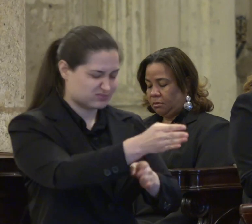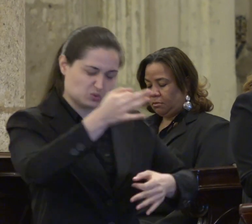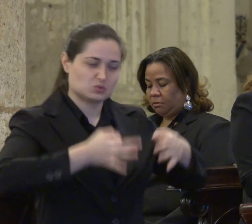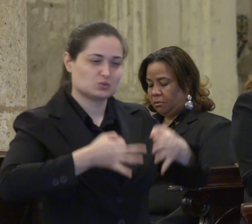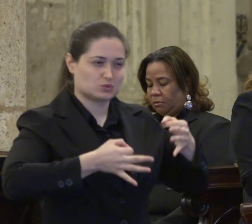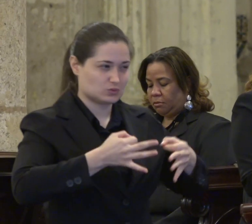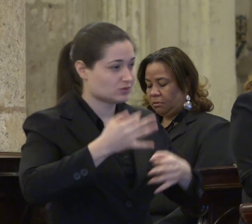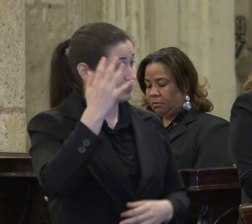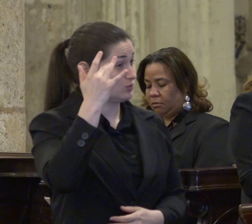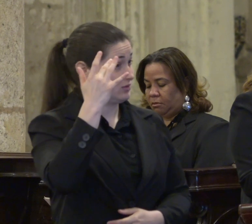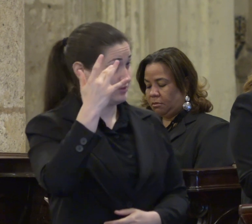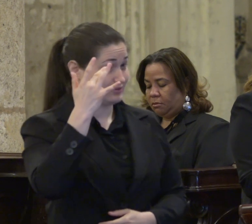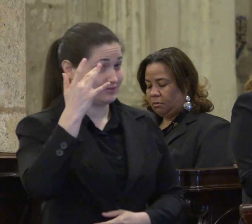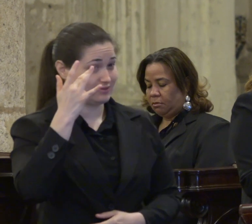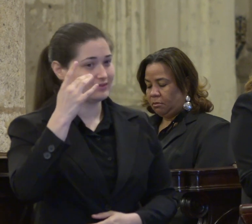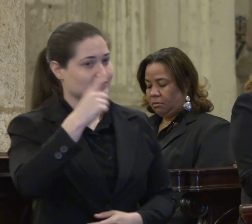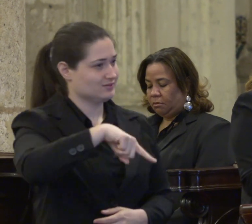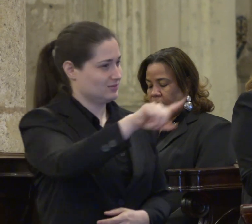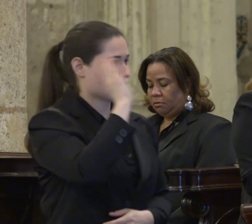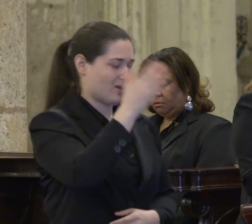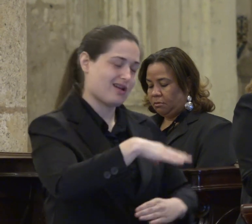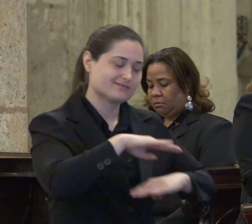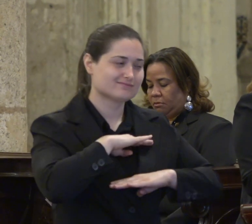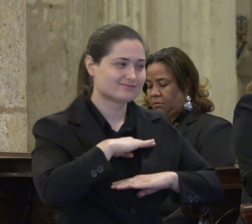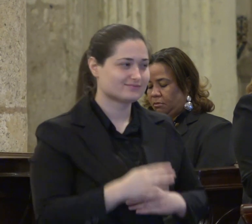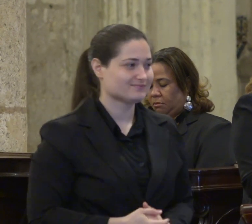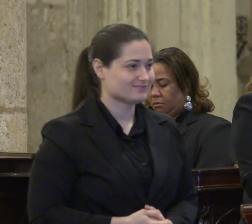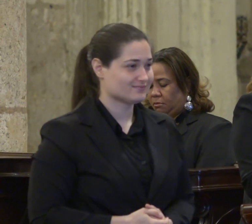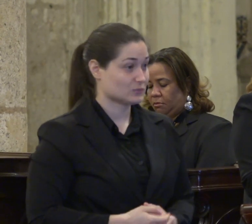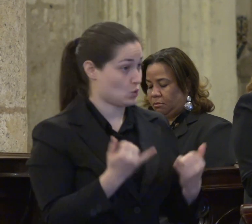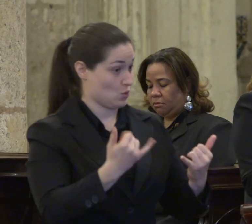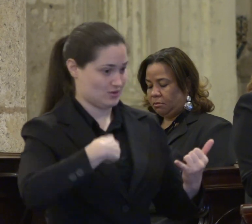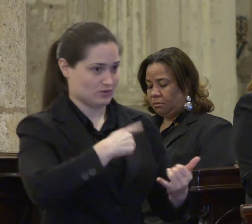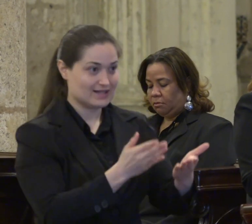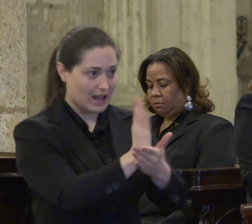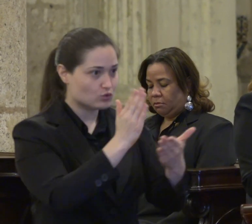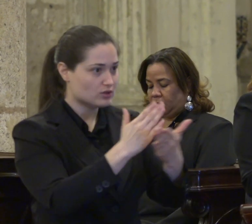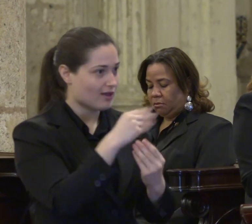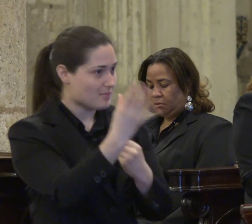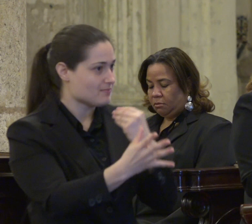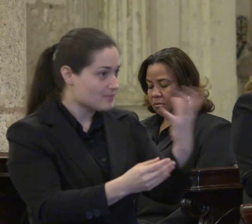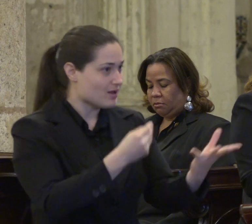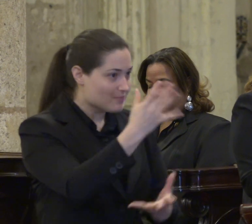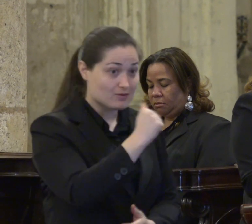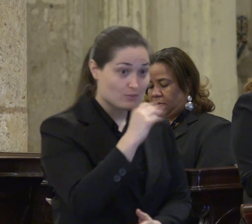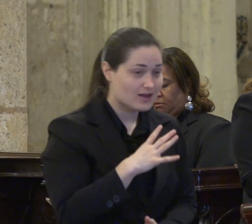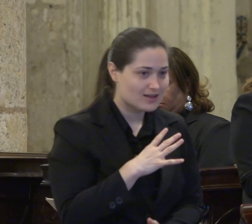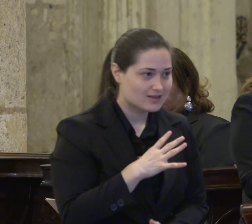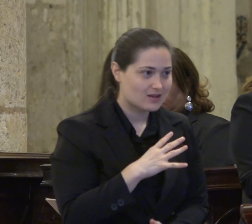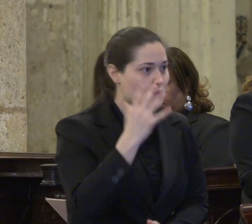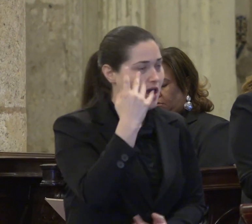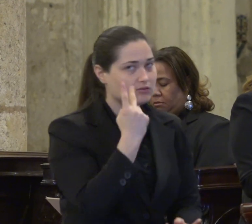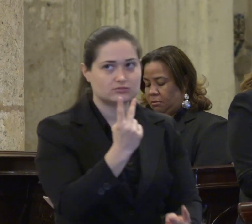ellos serán saciados. Los derechos que hoy disfrutamos las mujeres son en gran